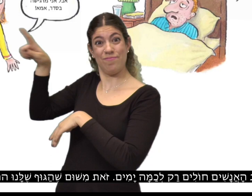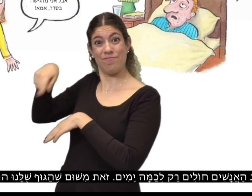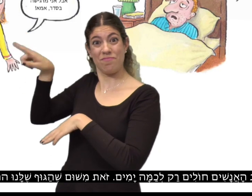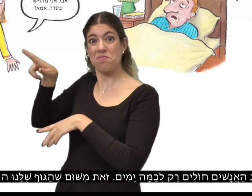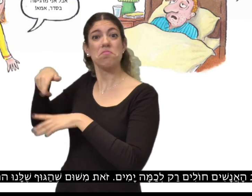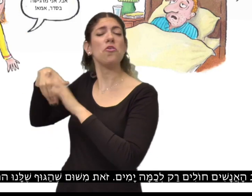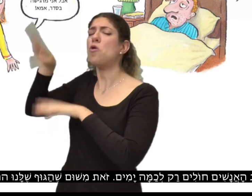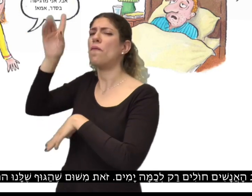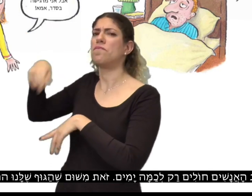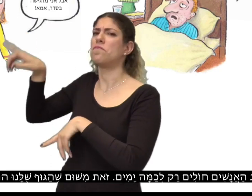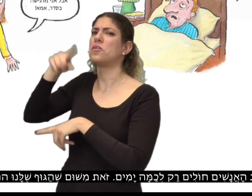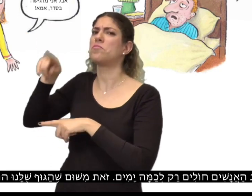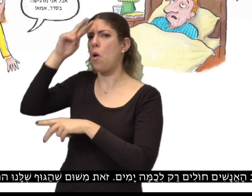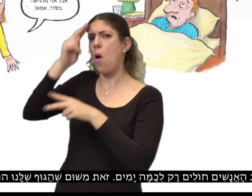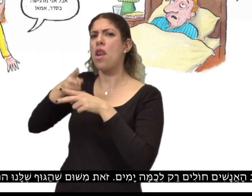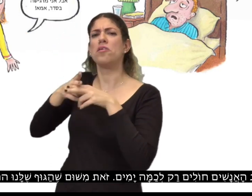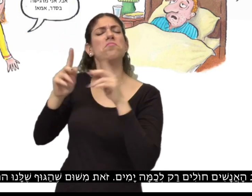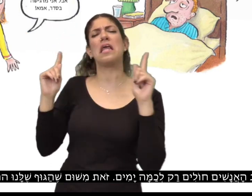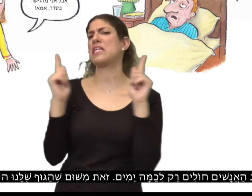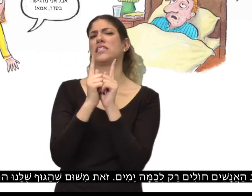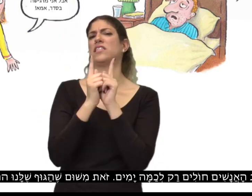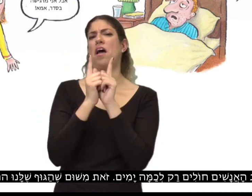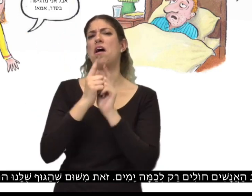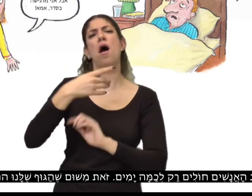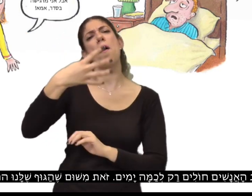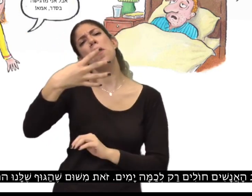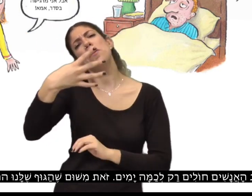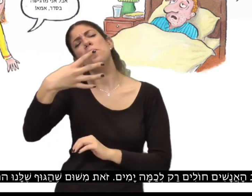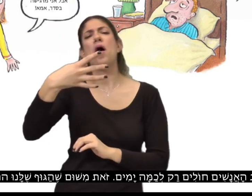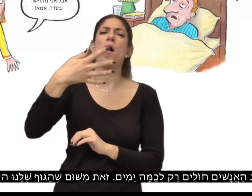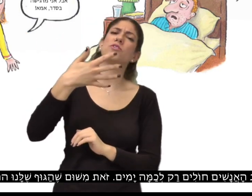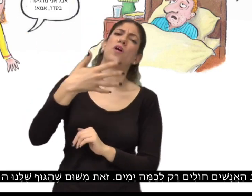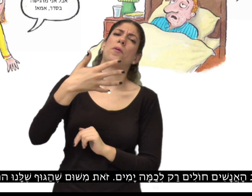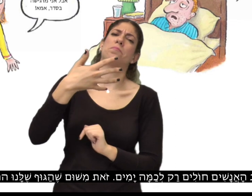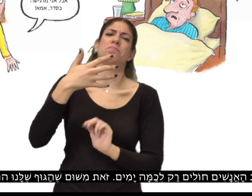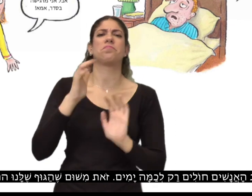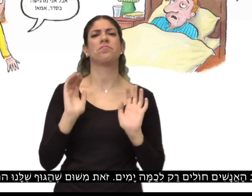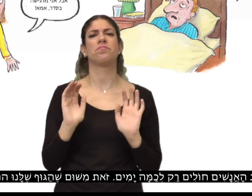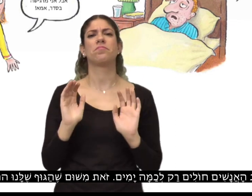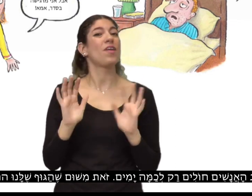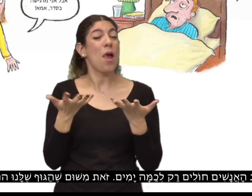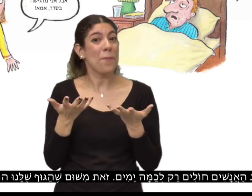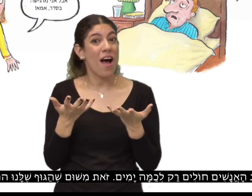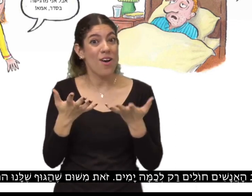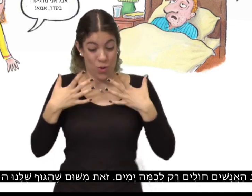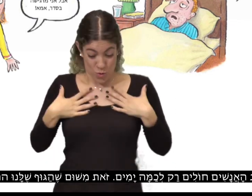האנשים חולים רק לכמה ימים. זאת משום שהגוף שלנו הוא דבר